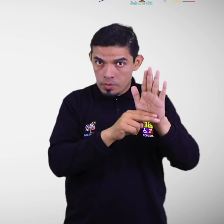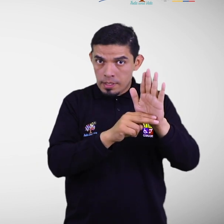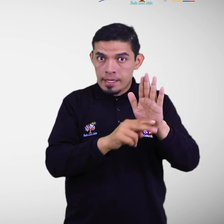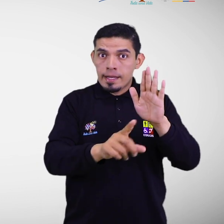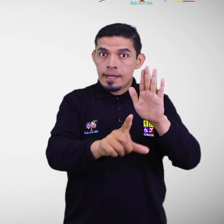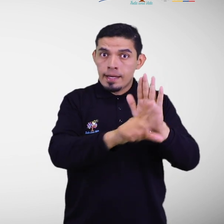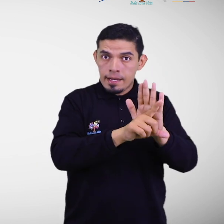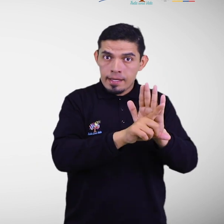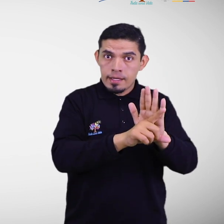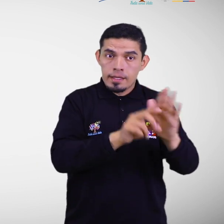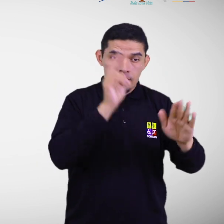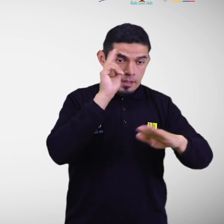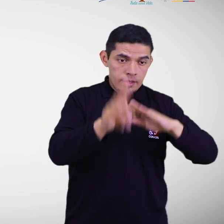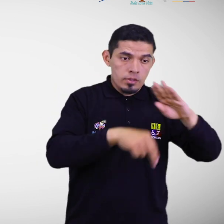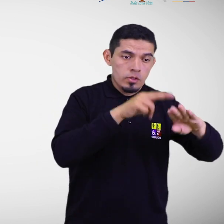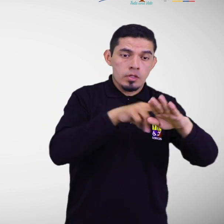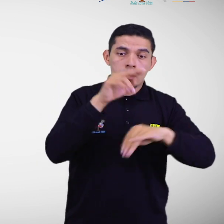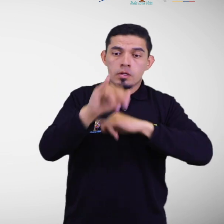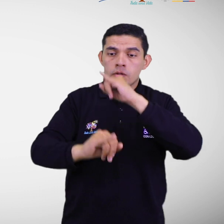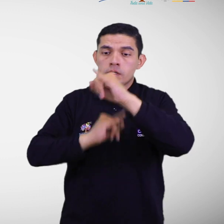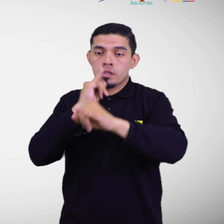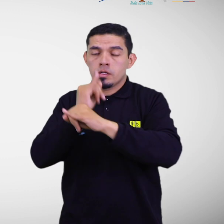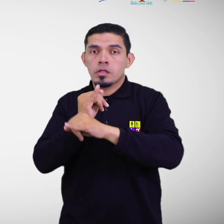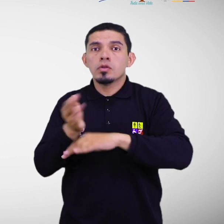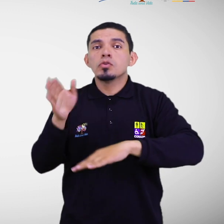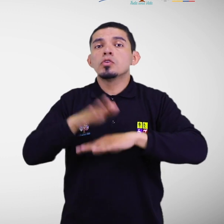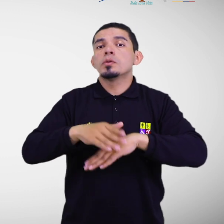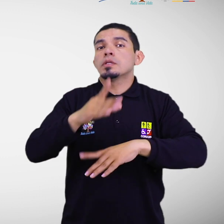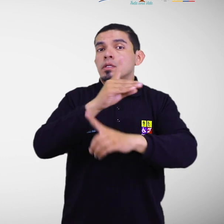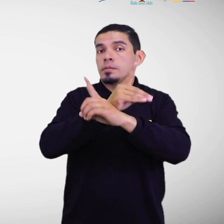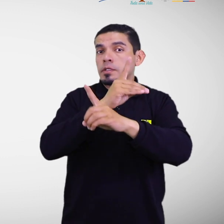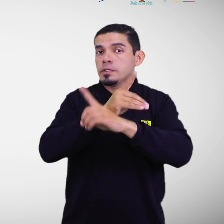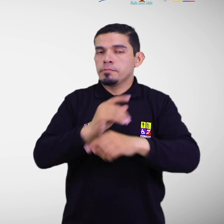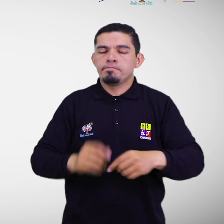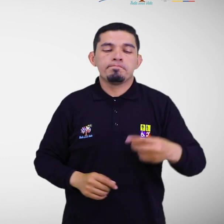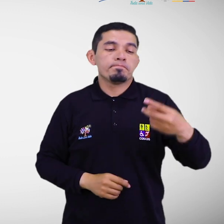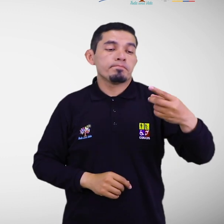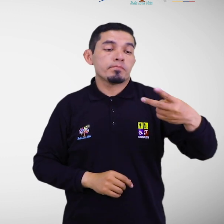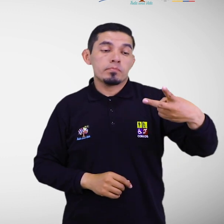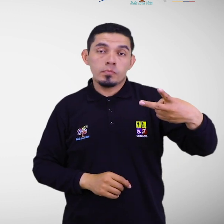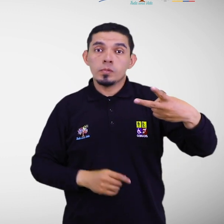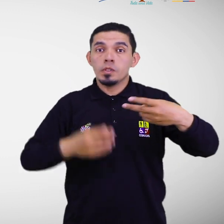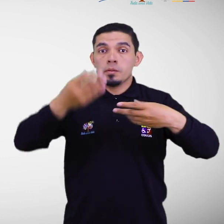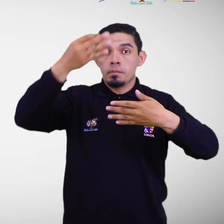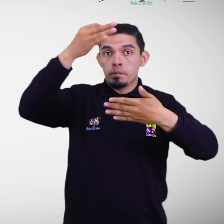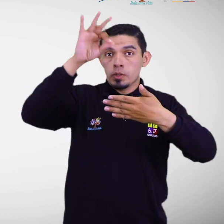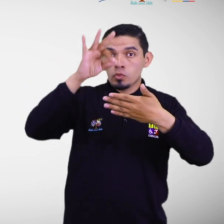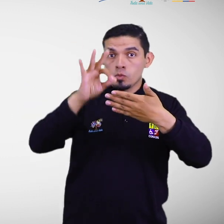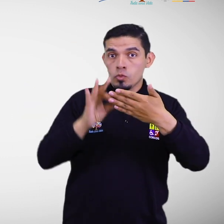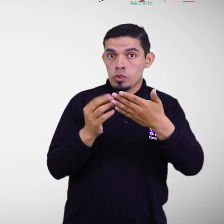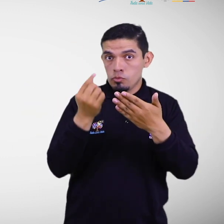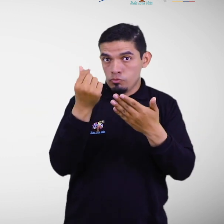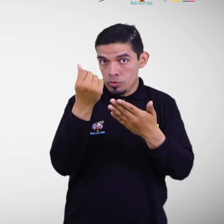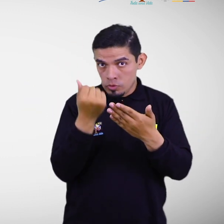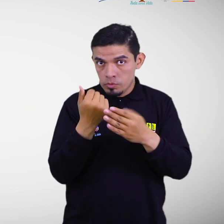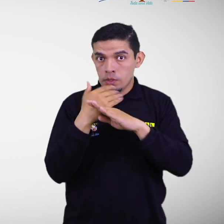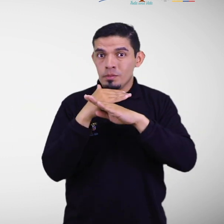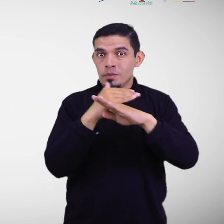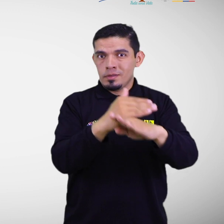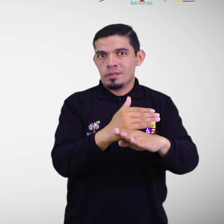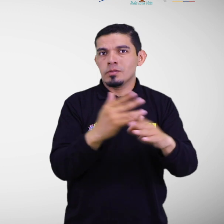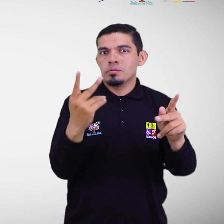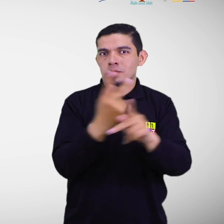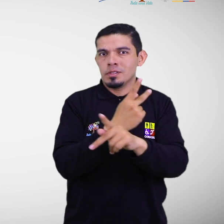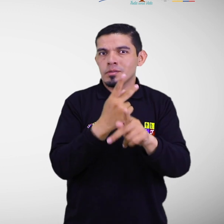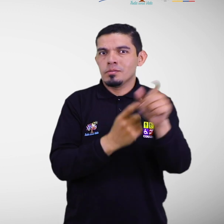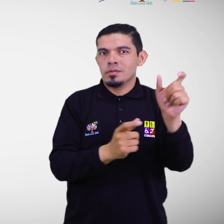internacionales vigentes en el ámbito de la discapacidad. Presupuesto para la ejecución de acciones de prevención de riesgos de las